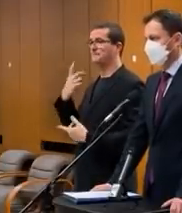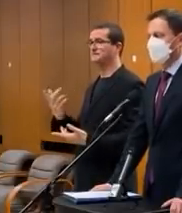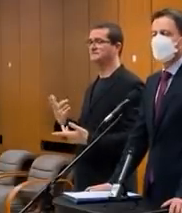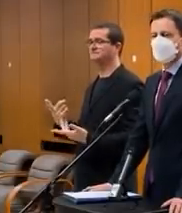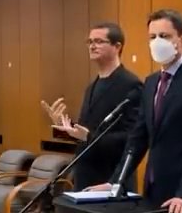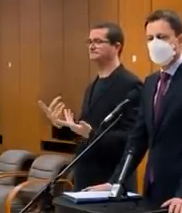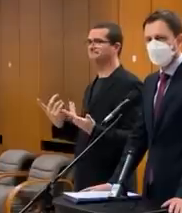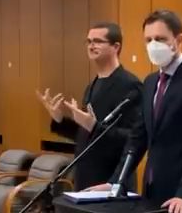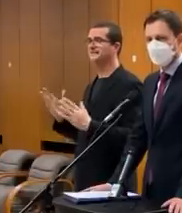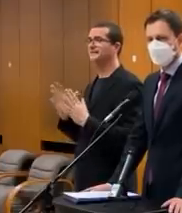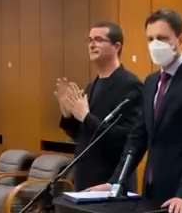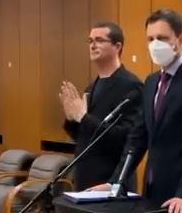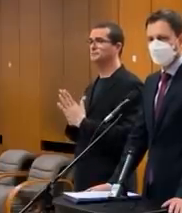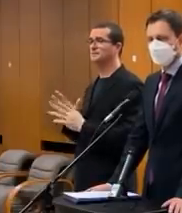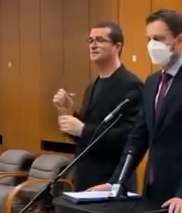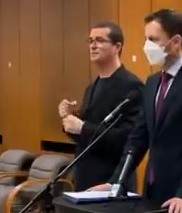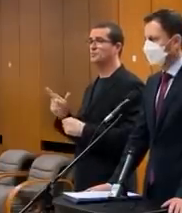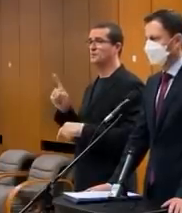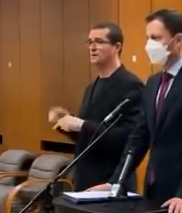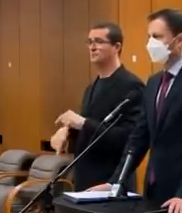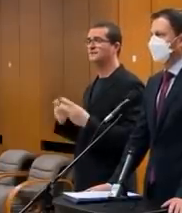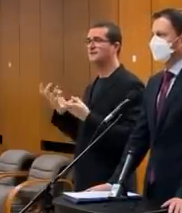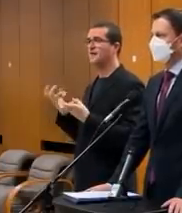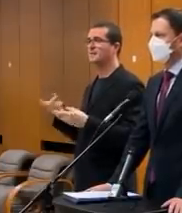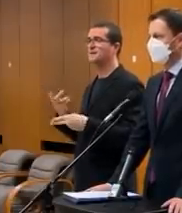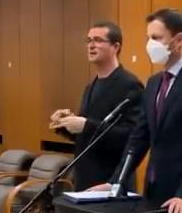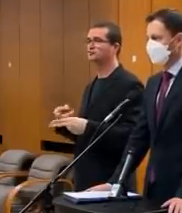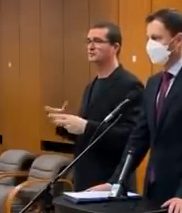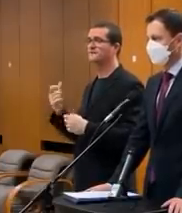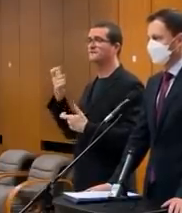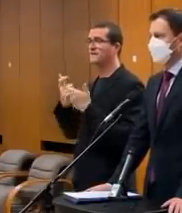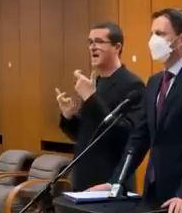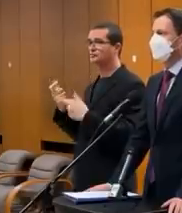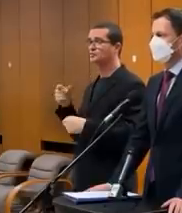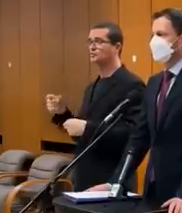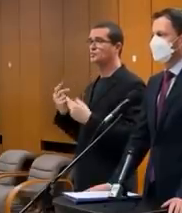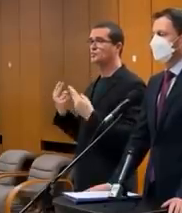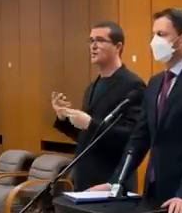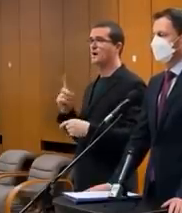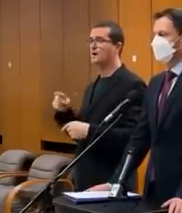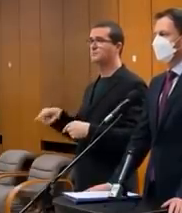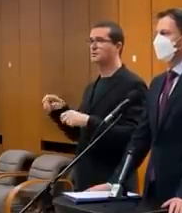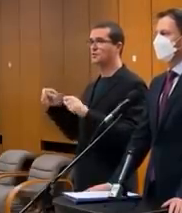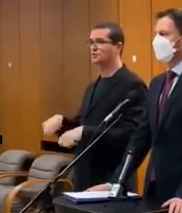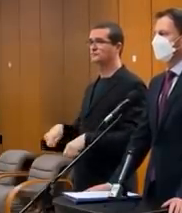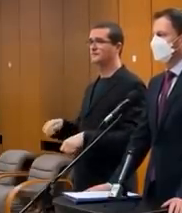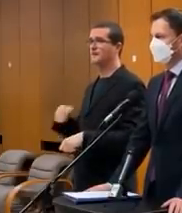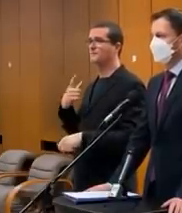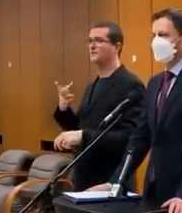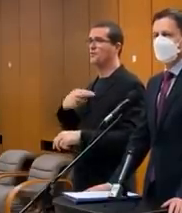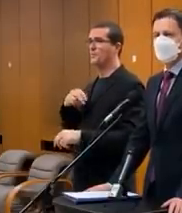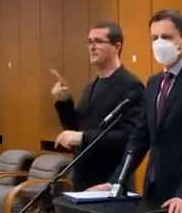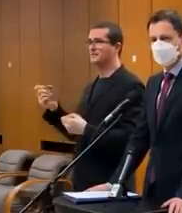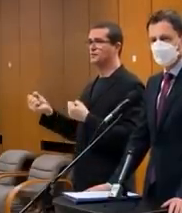Pretože, priateľe, prosím, nerobme si túto chybu. Nehľadajme riešenia v názoroch. Tu je dôležité, aby rozhodovali a povedali